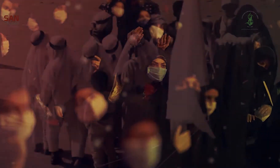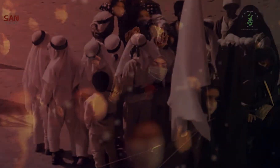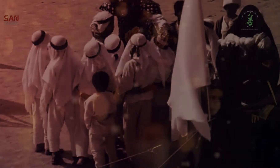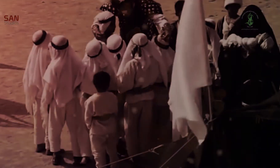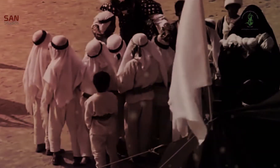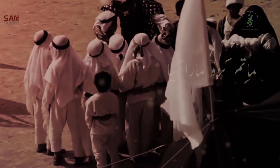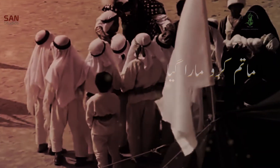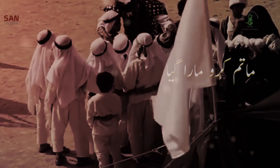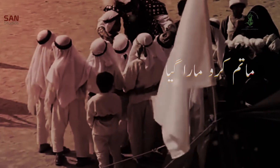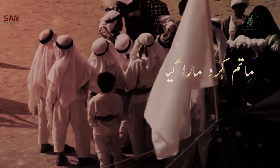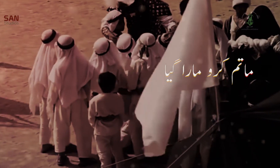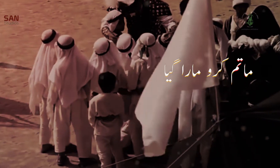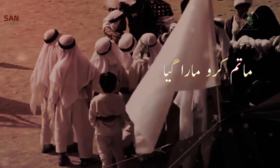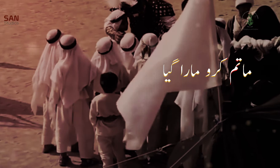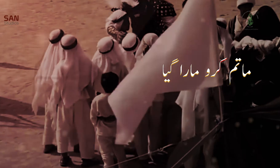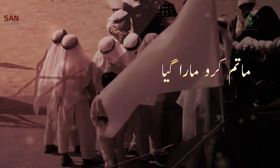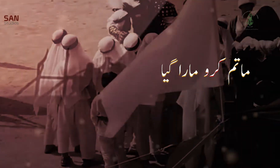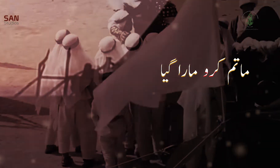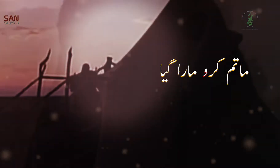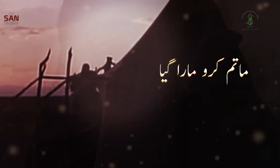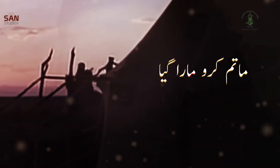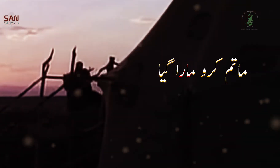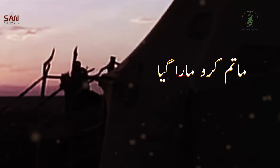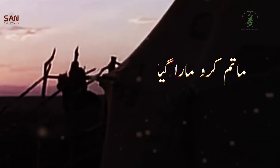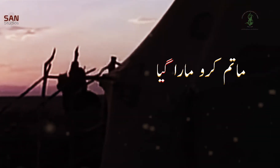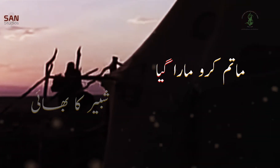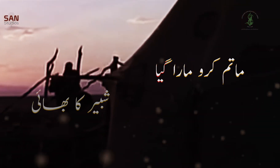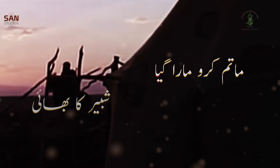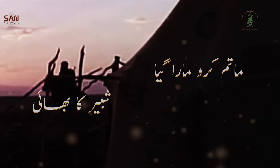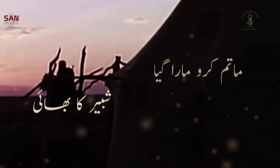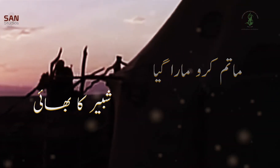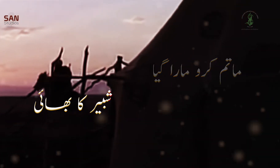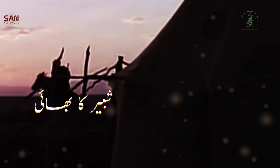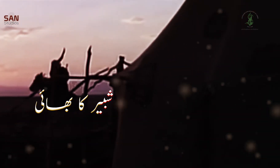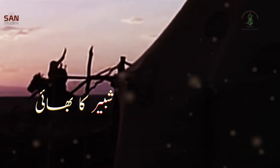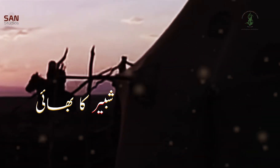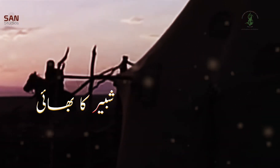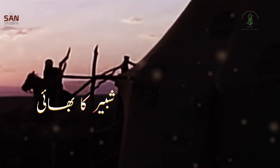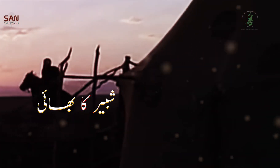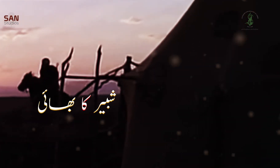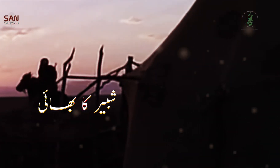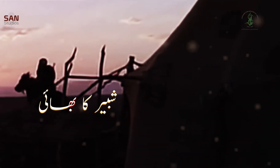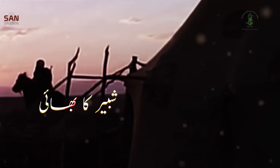اب ماتم کرو مارا گیا شبیر کا